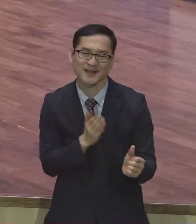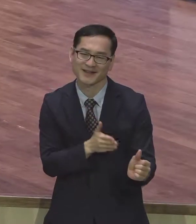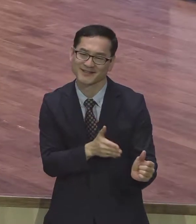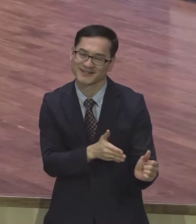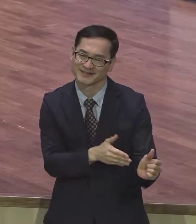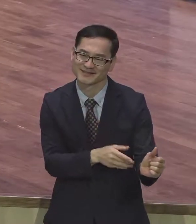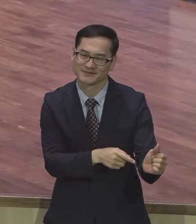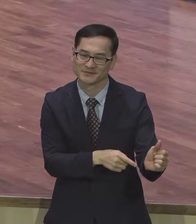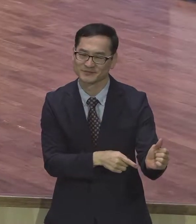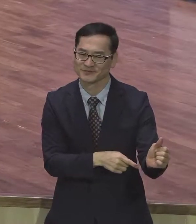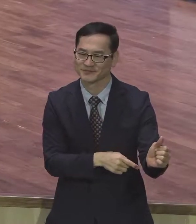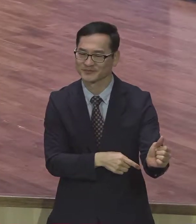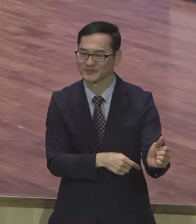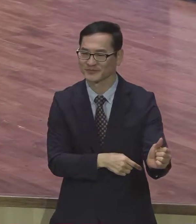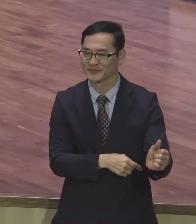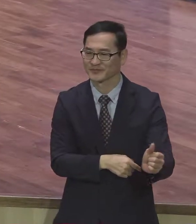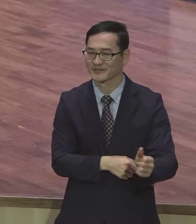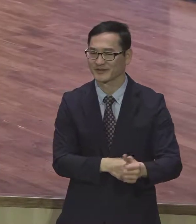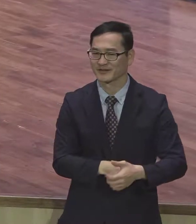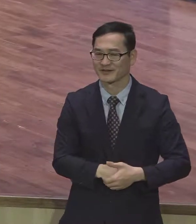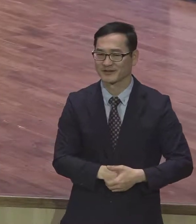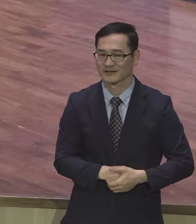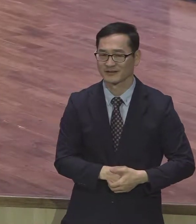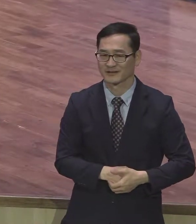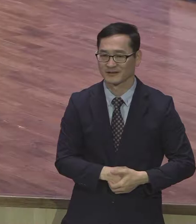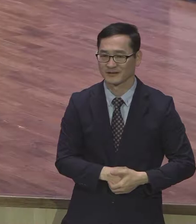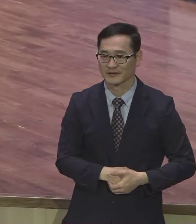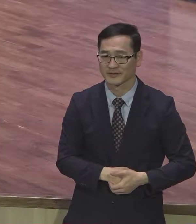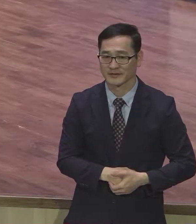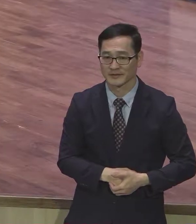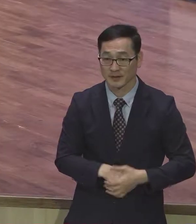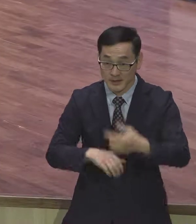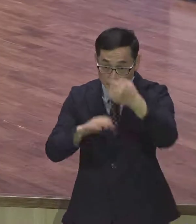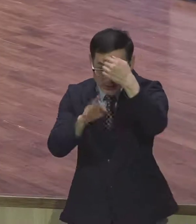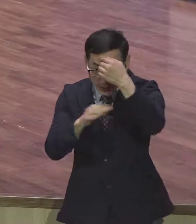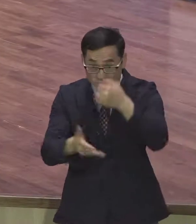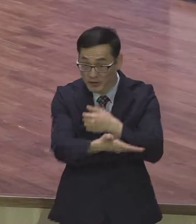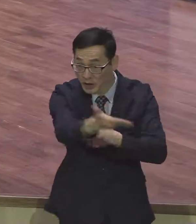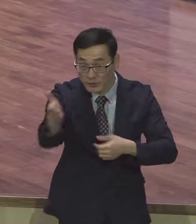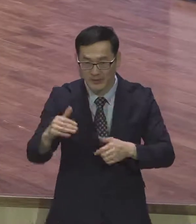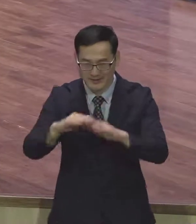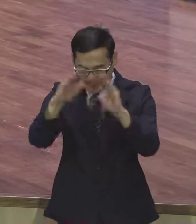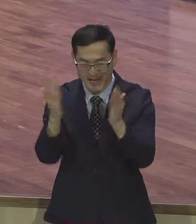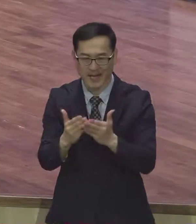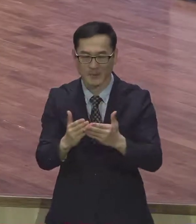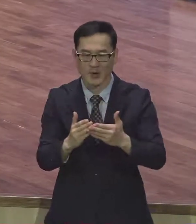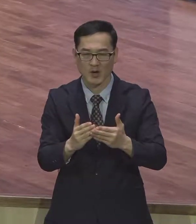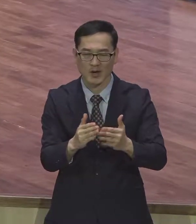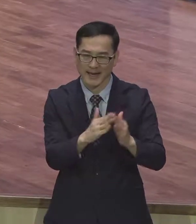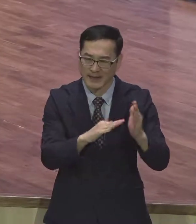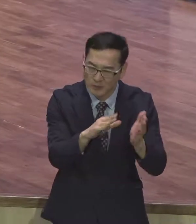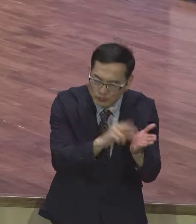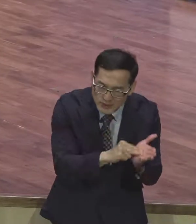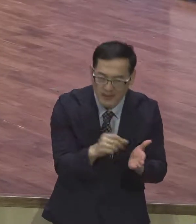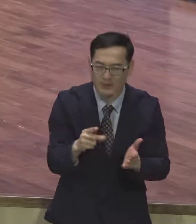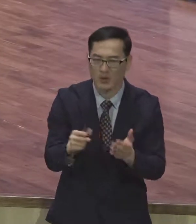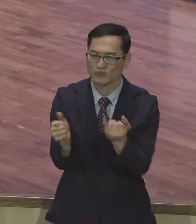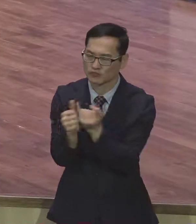우리 성도들은 가정 문제 없는 줄 아세요? 우리 성도들은 부모 문제 부모 자식 간의 문제 무슨